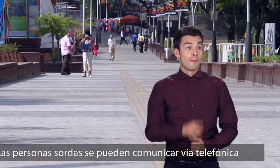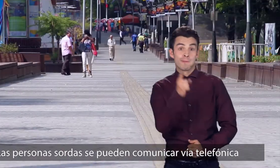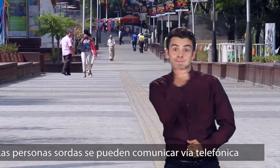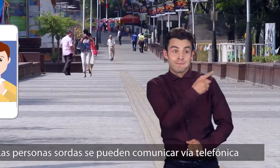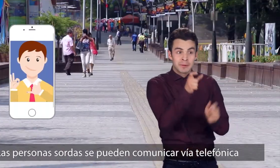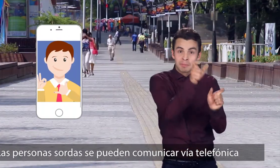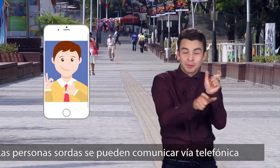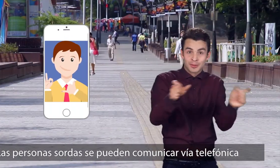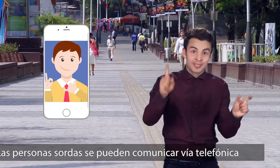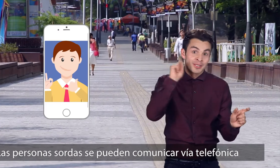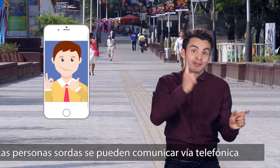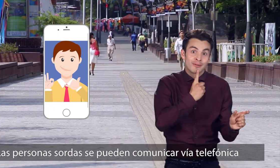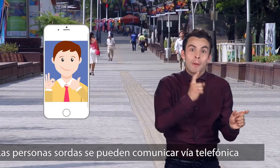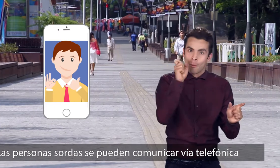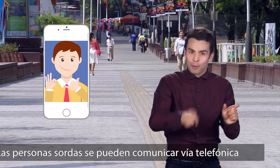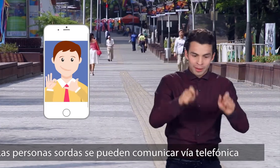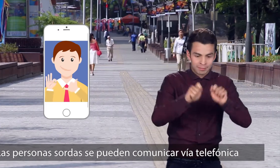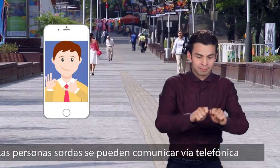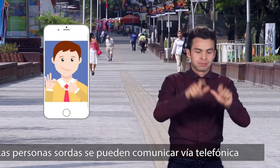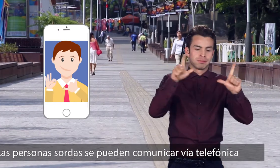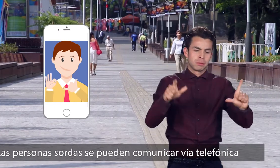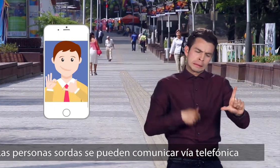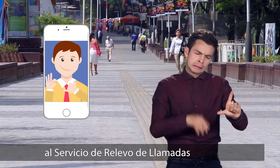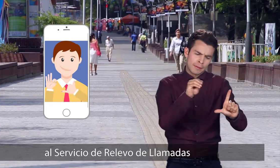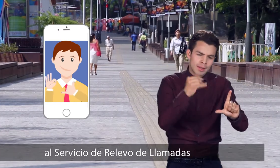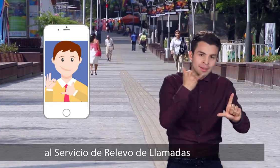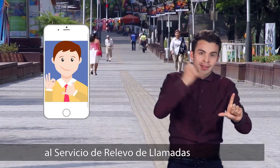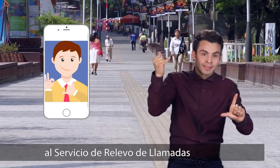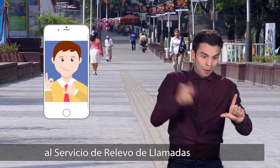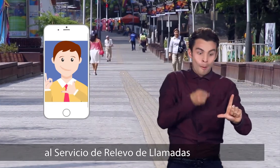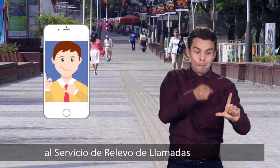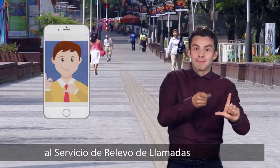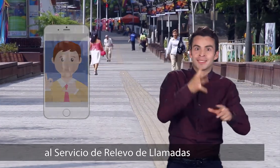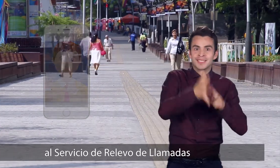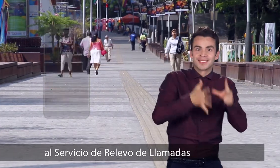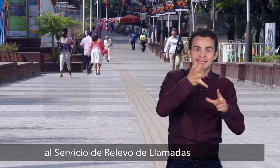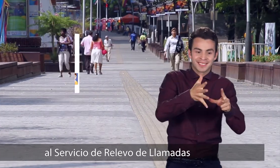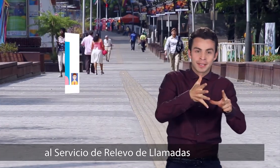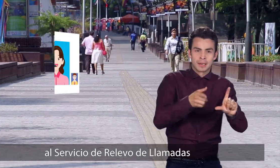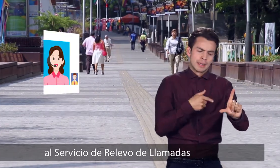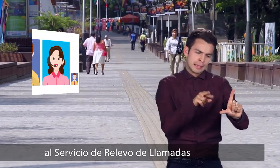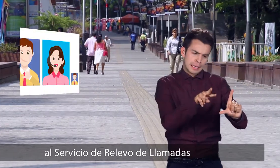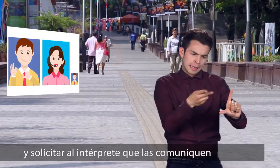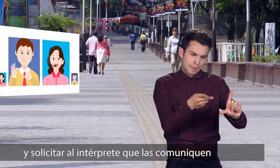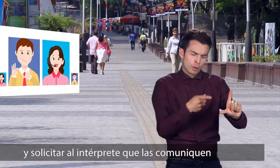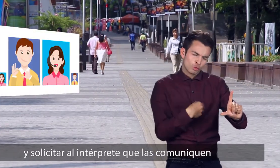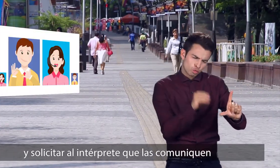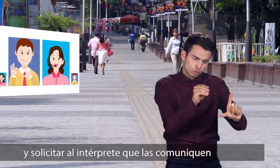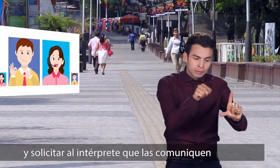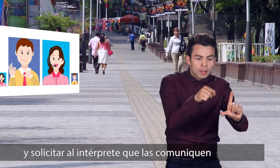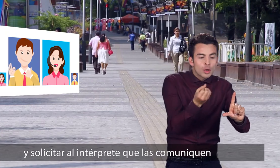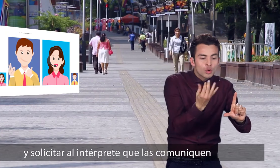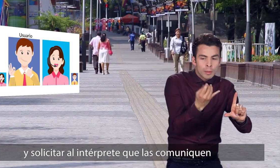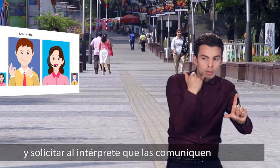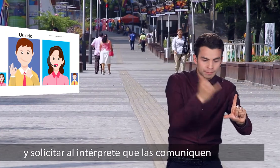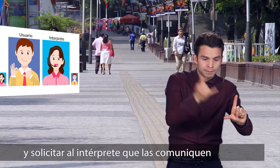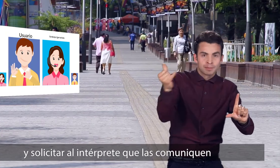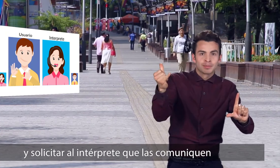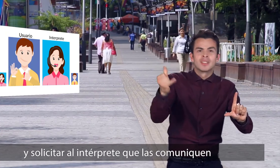Las personas sordas se pueden comunicar vía telefónica al servicio de relevo de llamadas y solicitar al intérprete